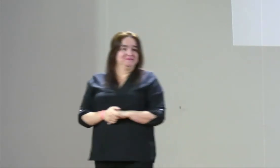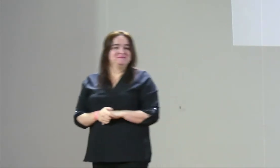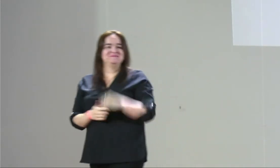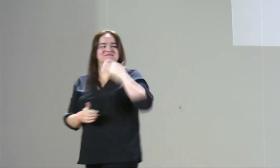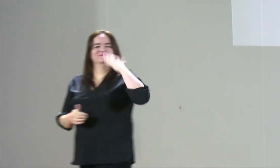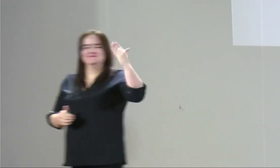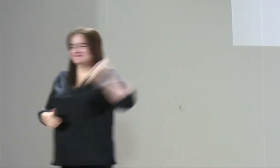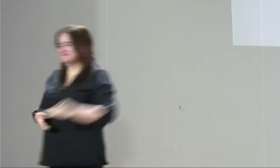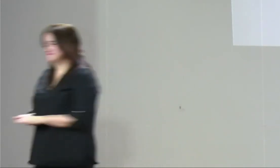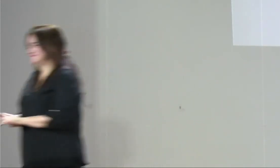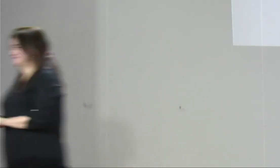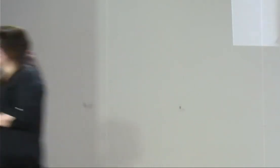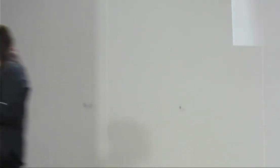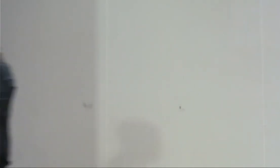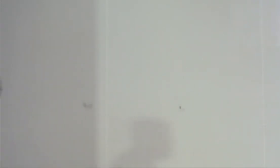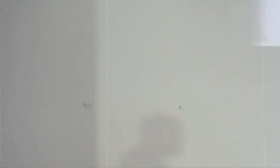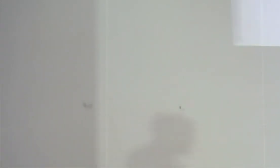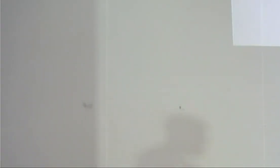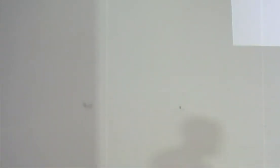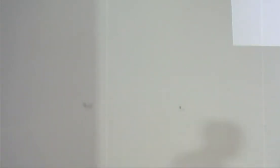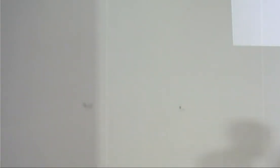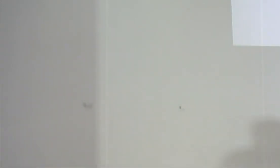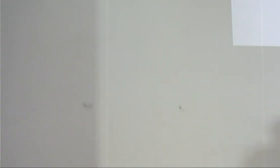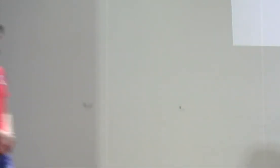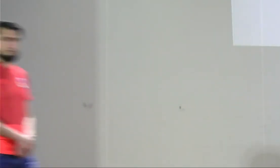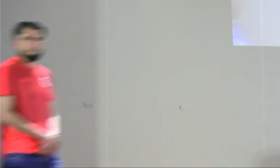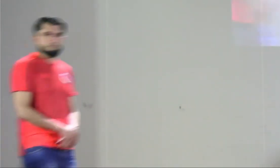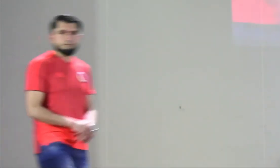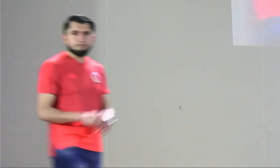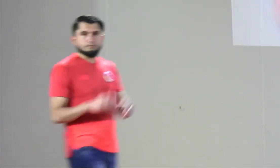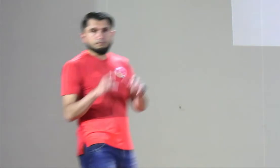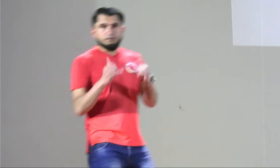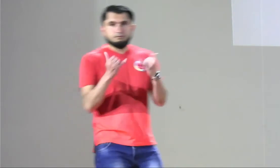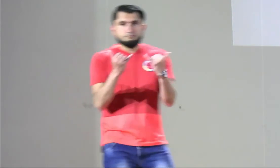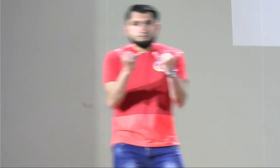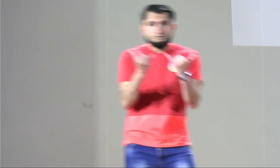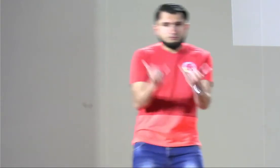no puedo planificar por esto o por esto o por lo otro y llegar a un mutuo acuerdo, él también debe planificar.